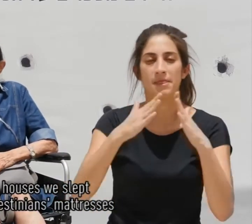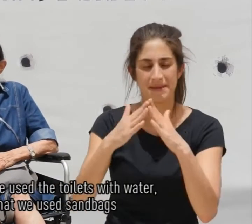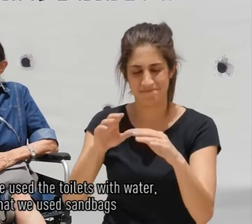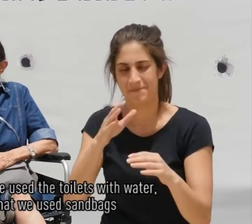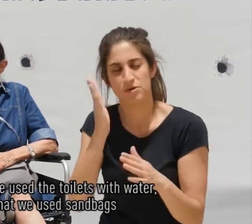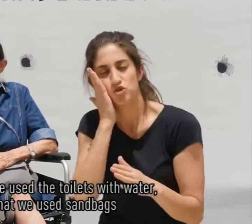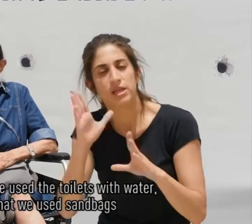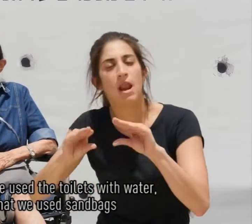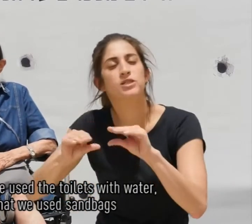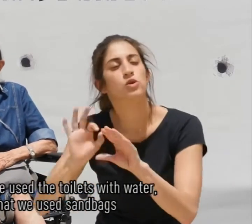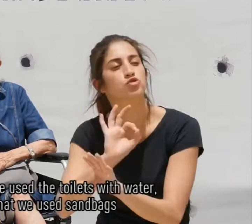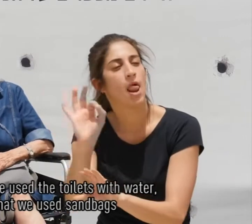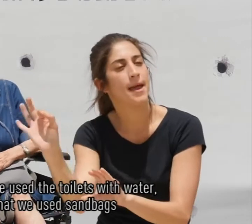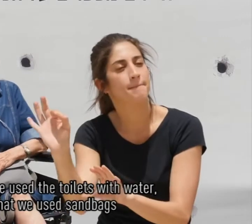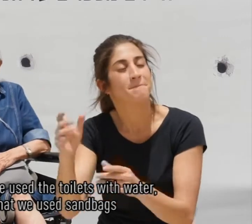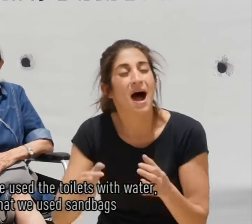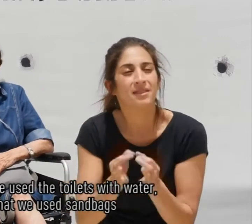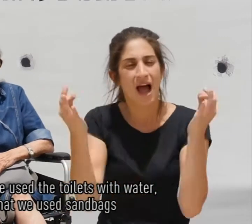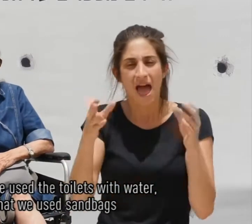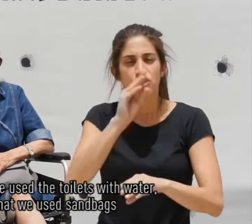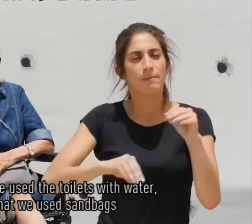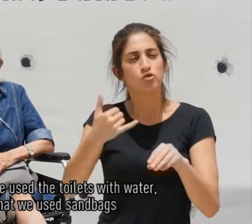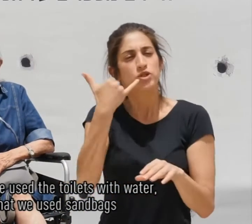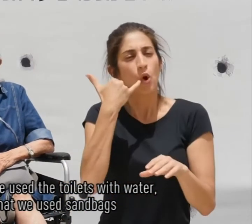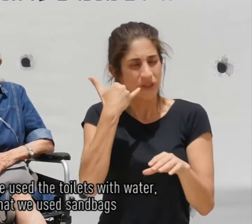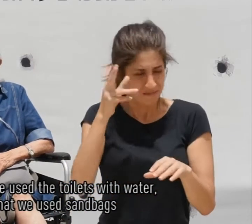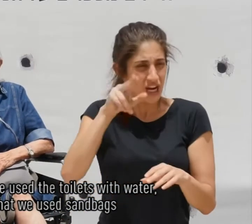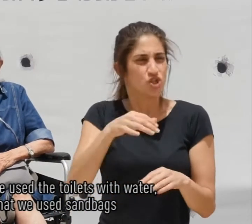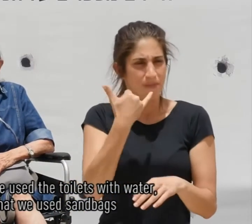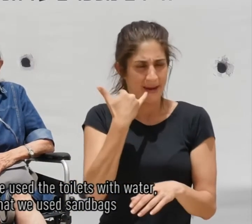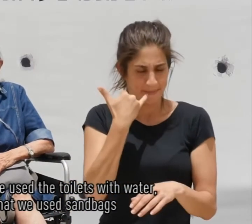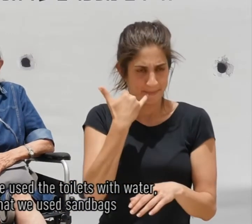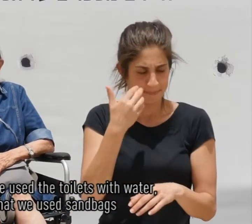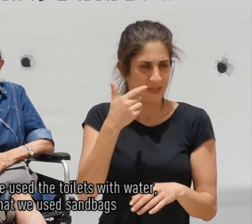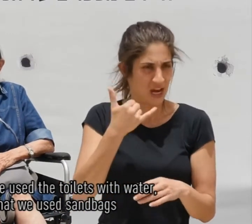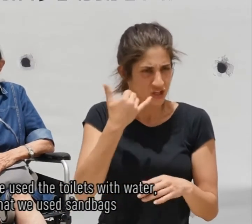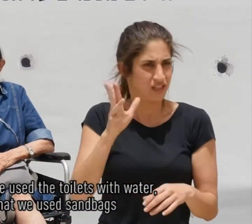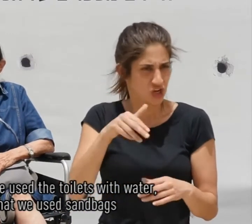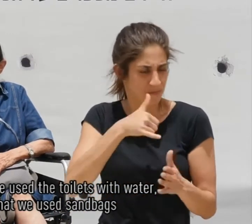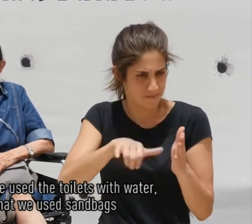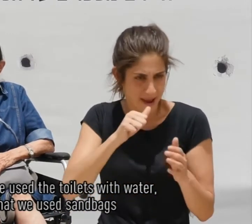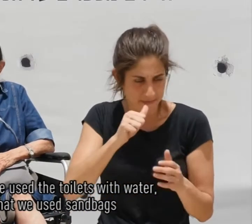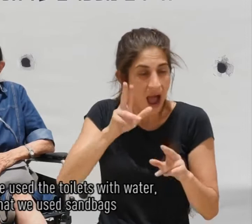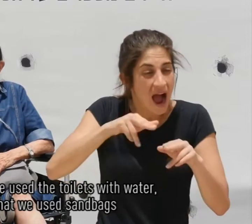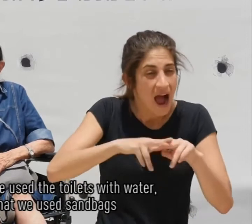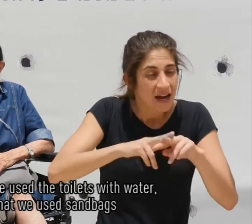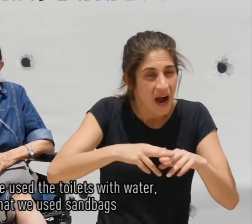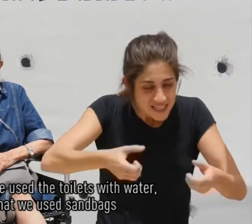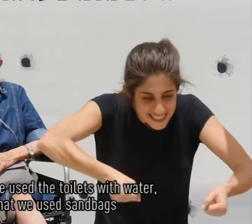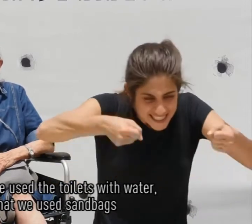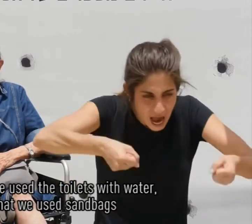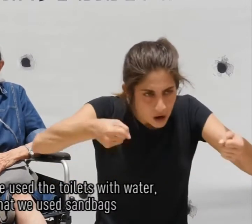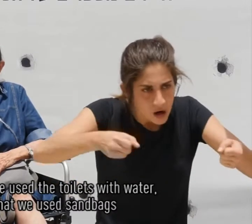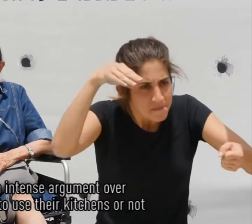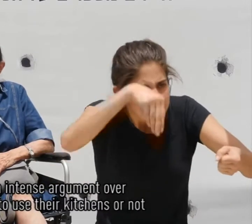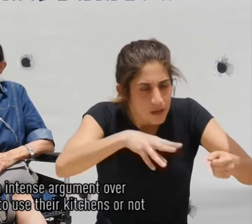בהתחלה השתמשנו בשירותים עם מים אחרי זה מניחים שחקי פקל ששמים